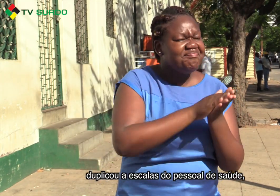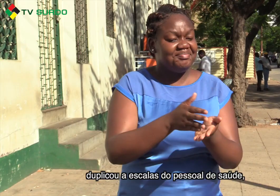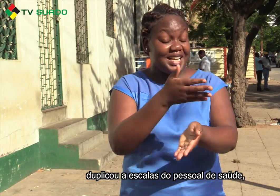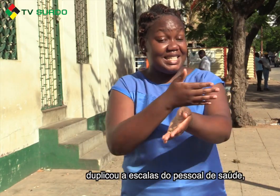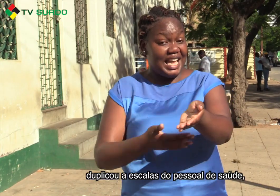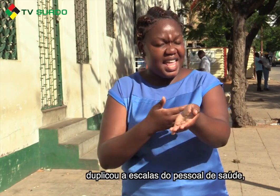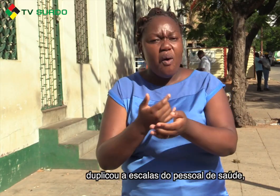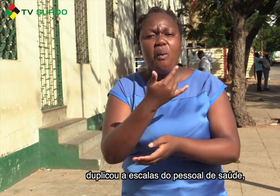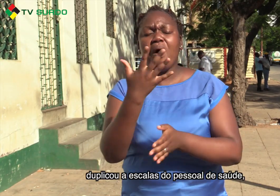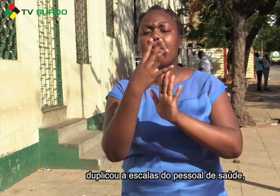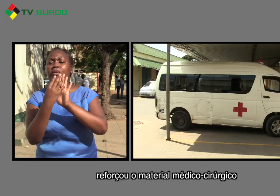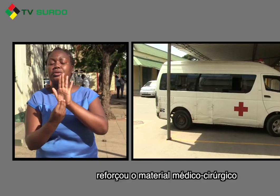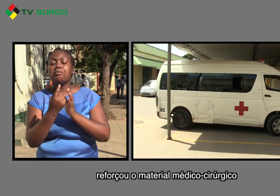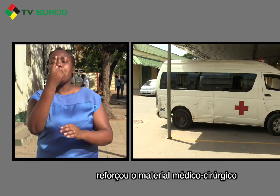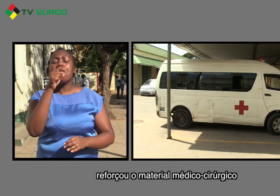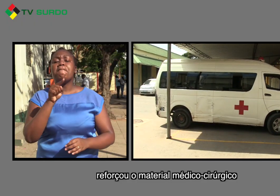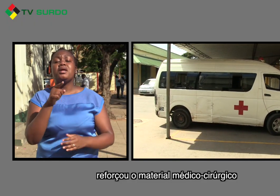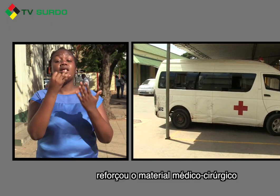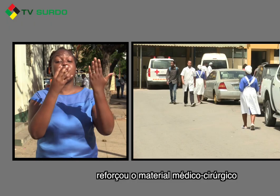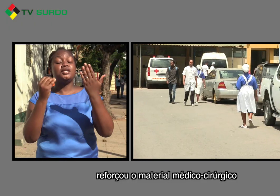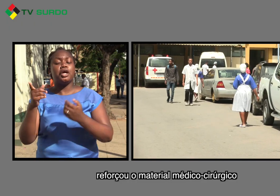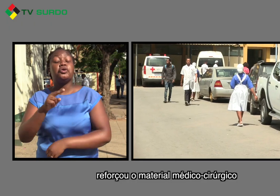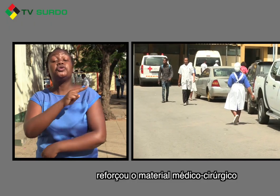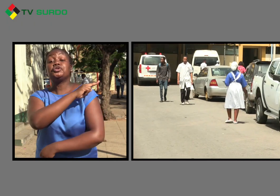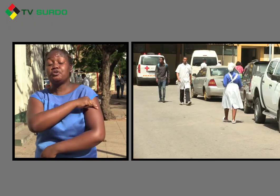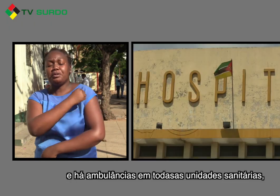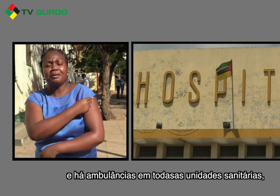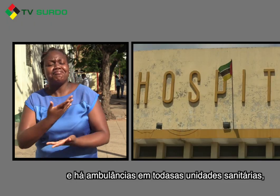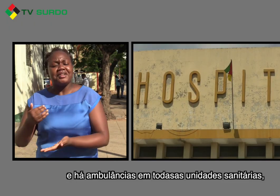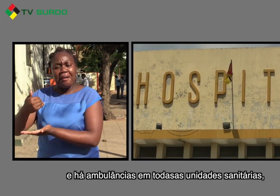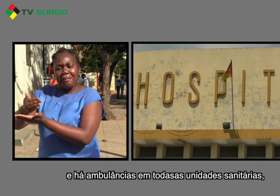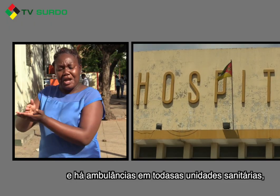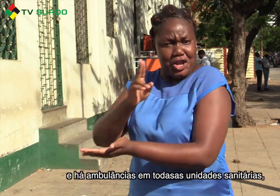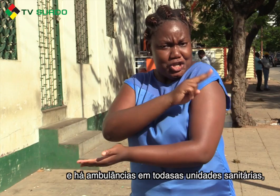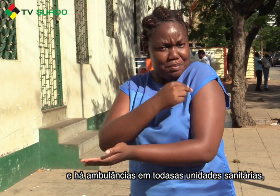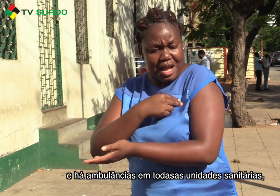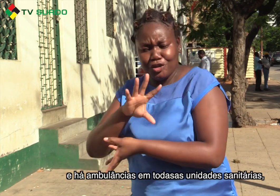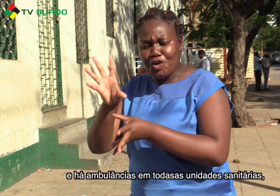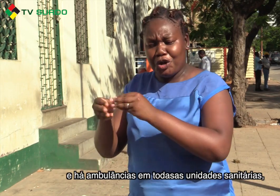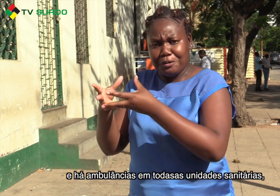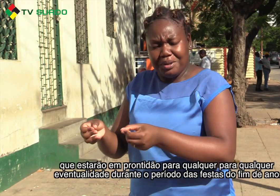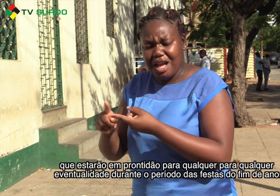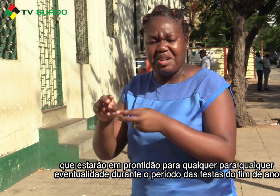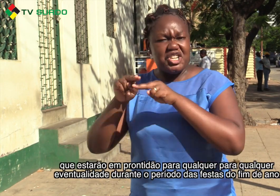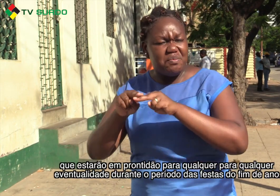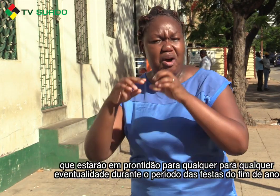pessoal de saúde, reforçou o material médico cirúrgico e há ambulâncias em todas as unidades sanitárias que